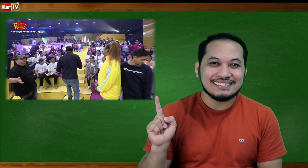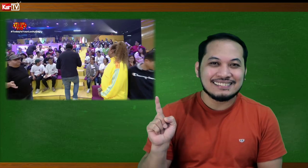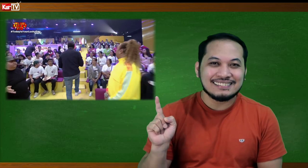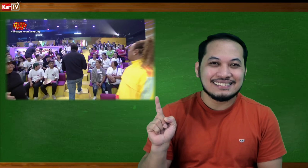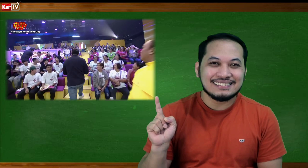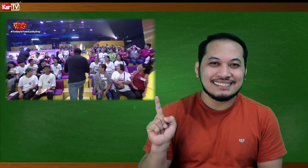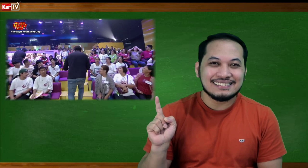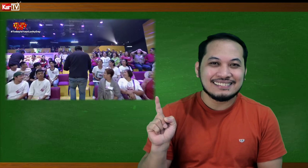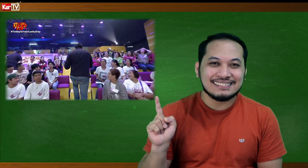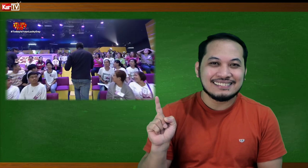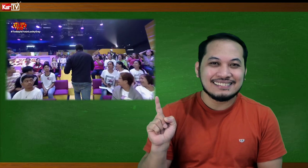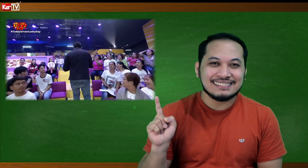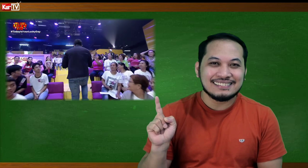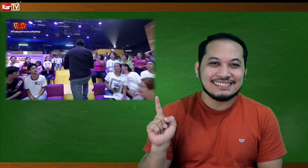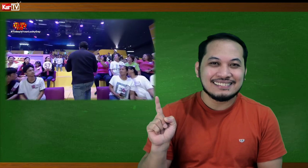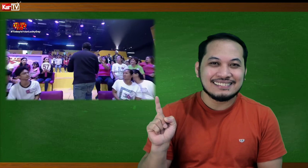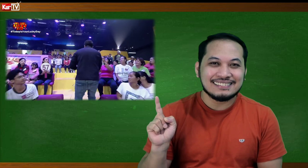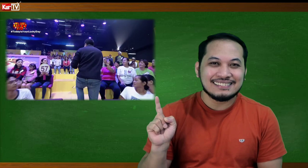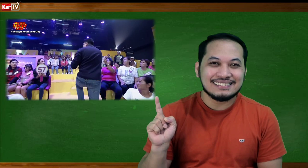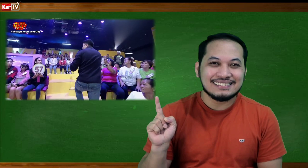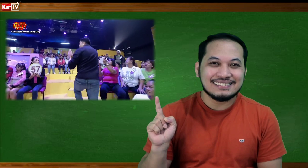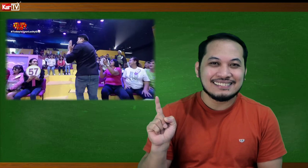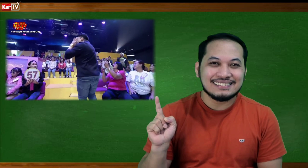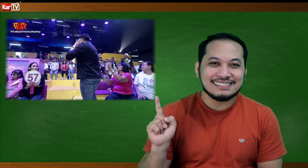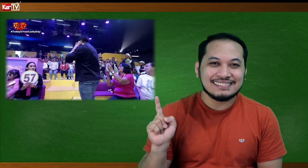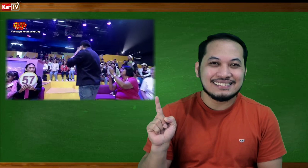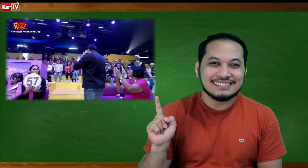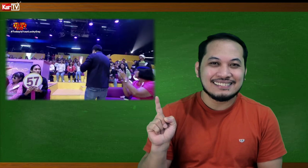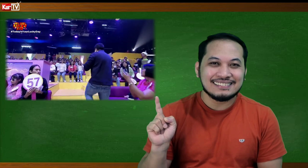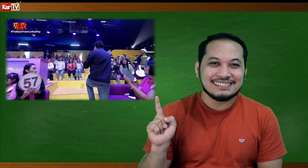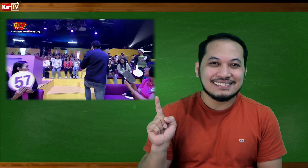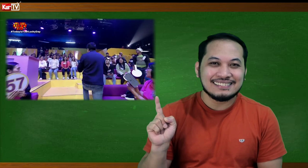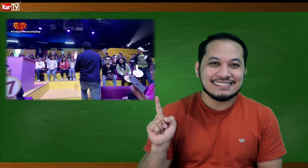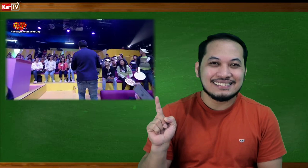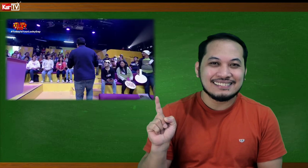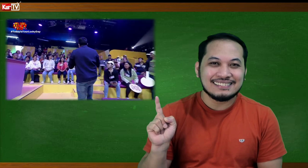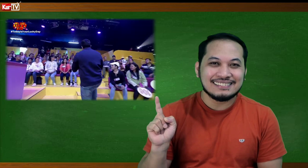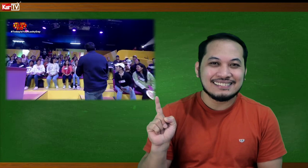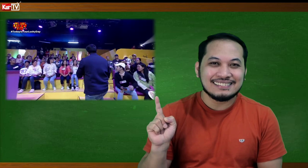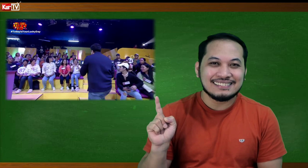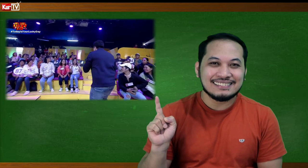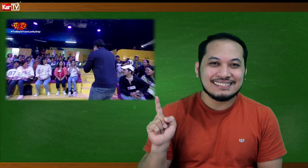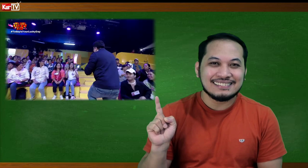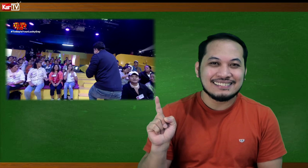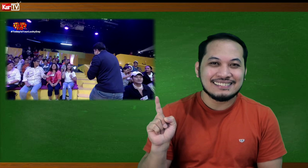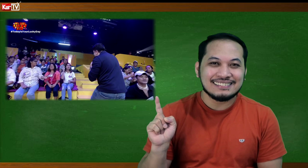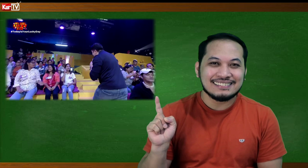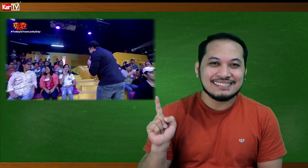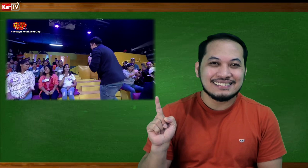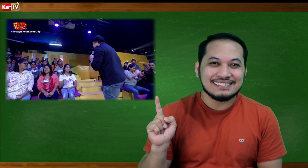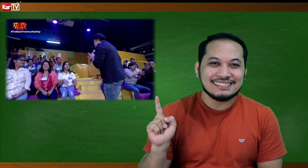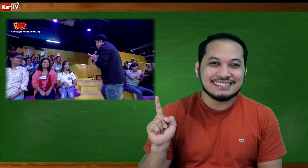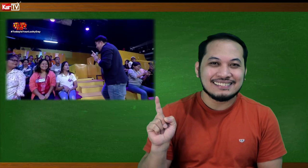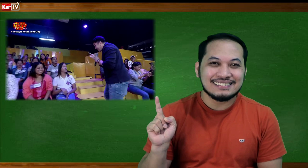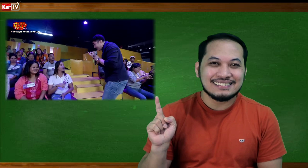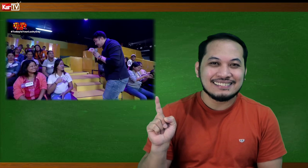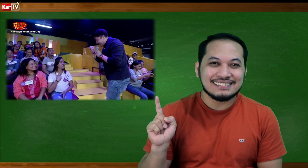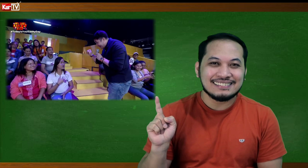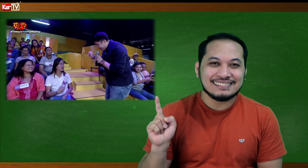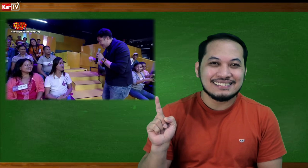medyo may konti nga problema po sa pandinig. Hi Lester! Hi! Ako si Louise. Hello!